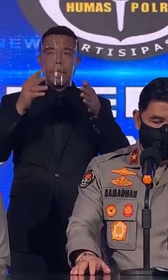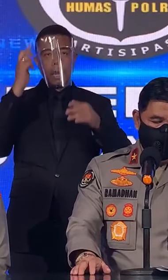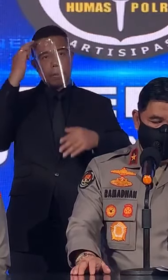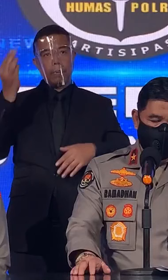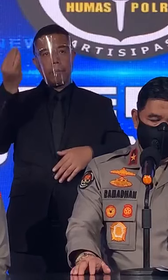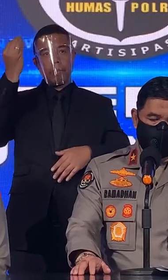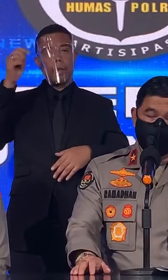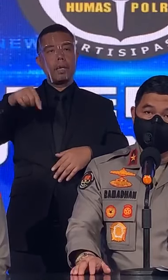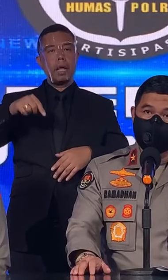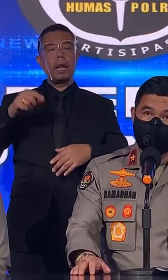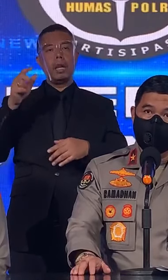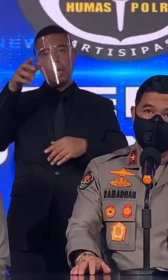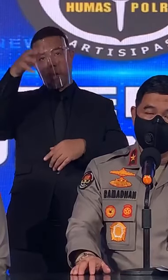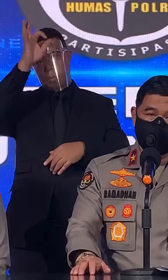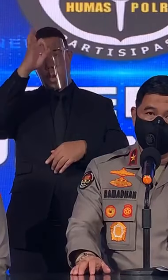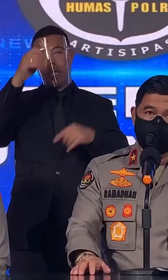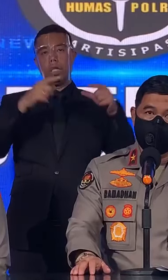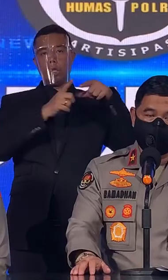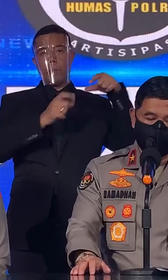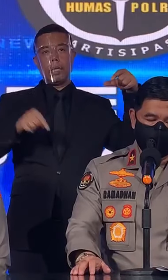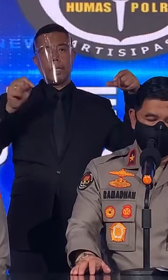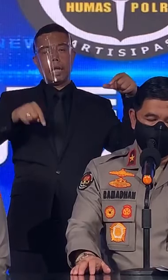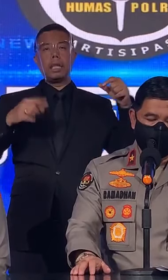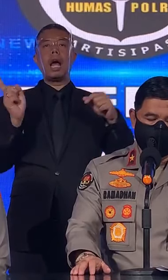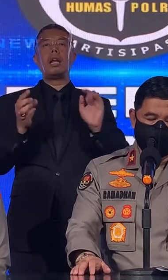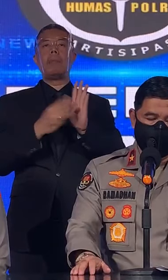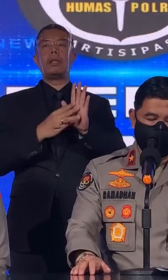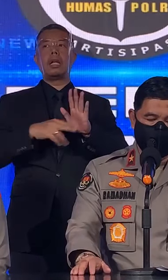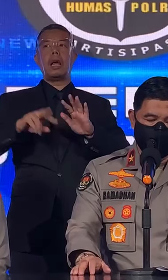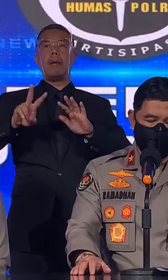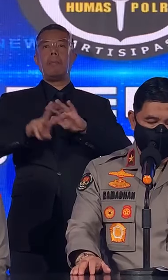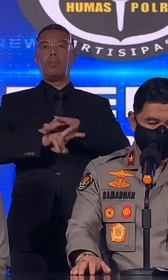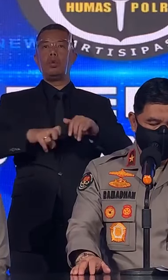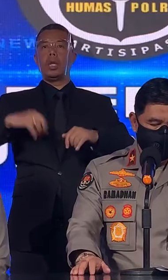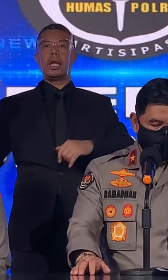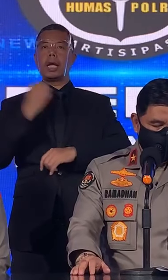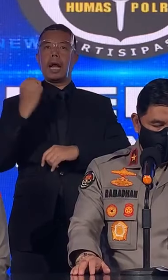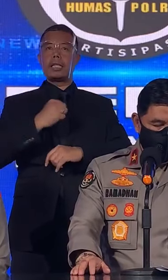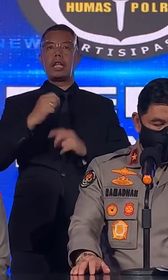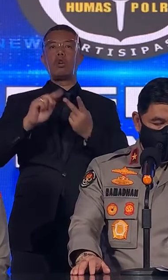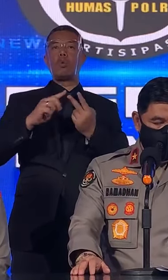di Polda Sumsel, kasus curas dan narkoba.